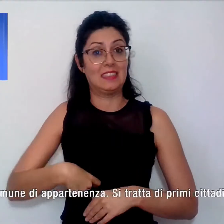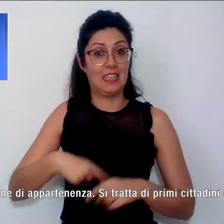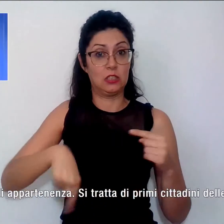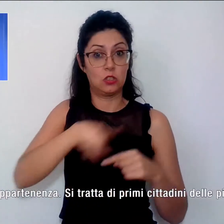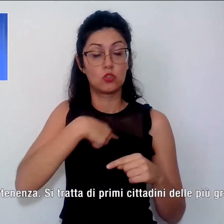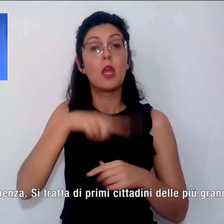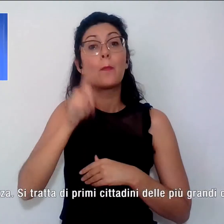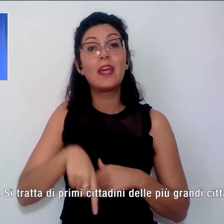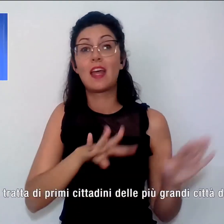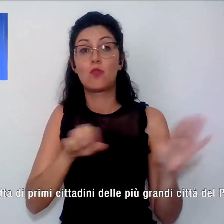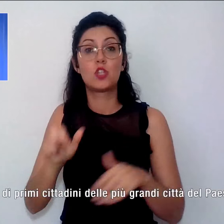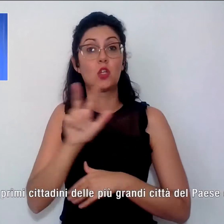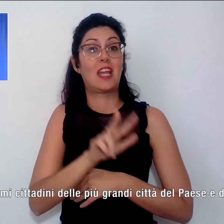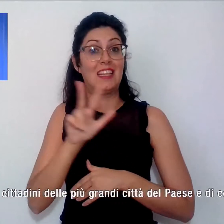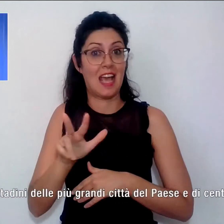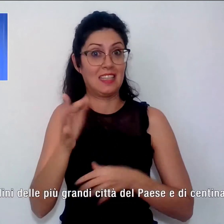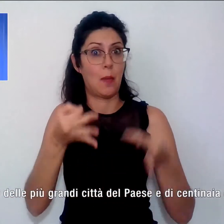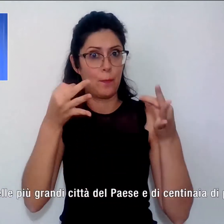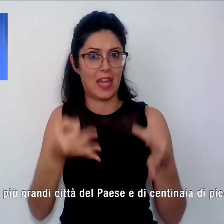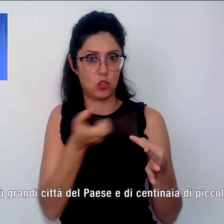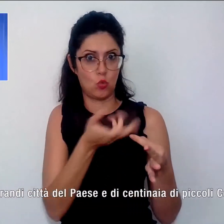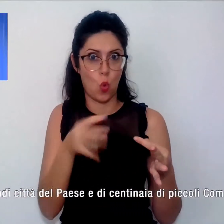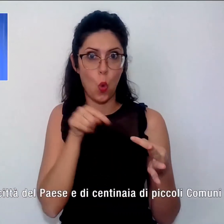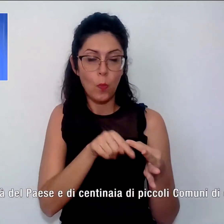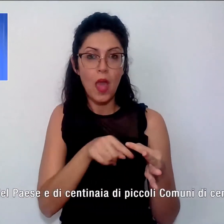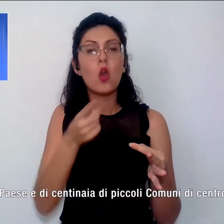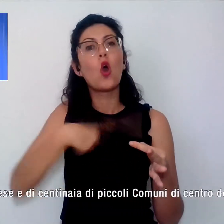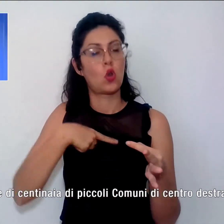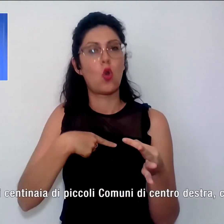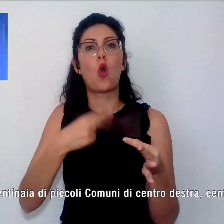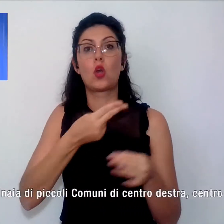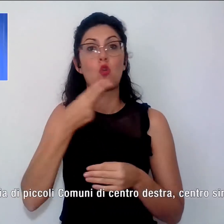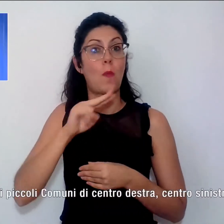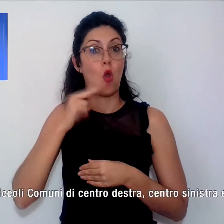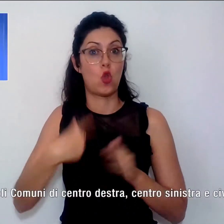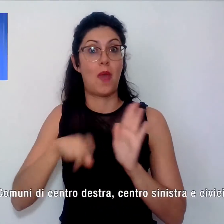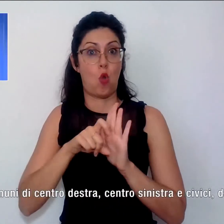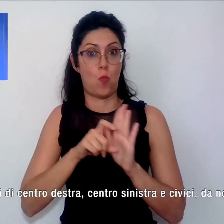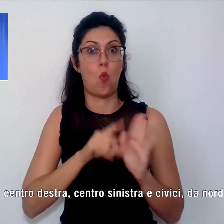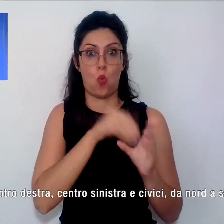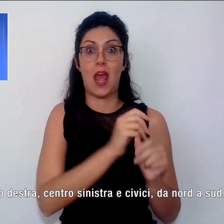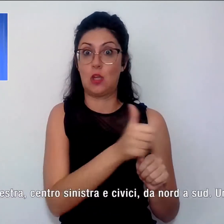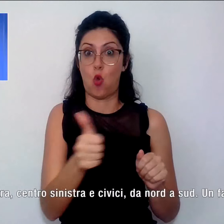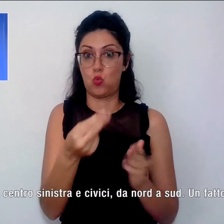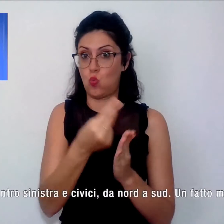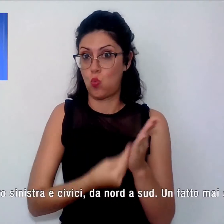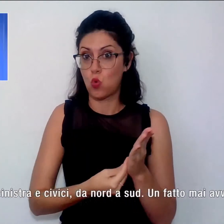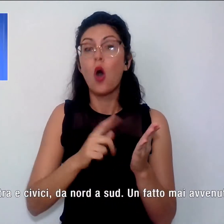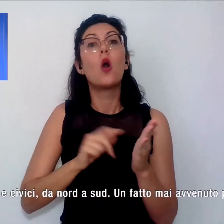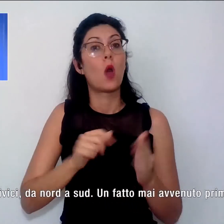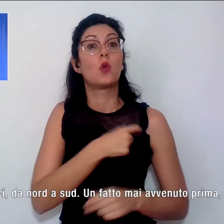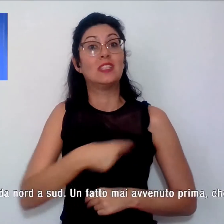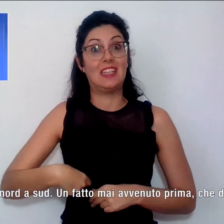1933 per l'esatezza, di cui abbiamo pubblicato nome e cognome comuni di appartenenza. Si tratta di primi cittadini delle più